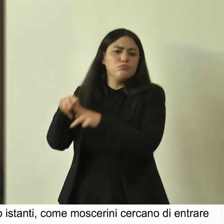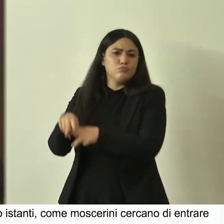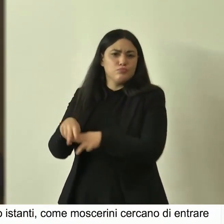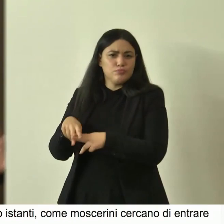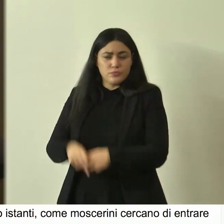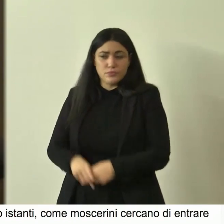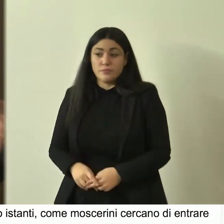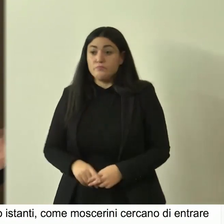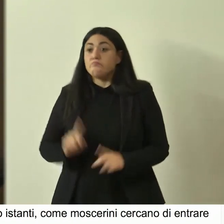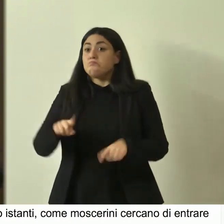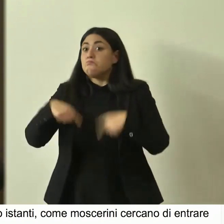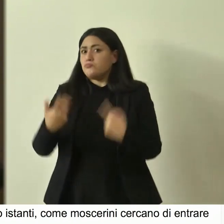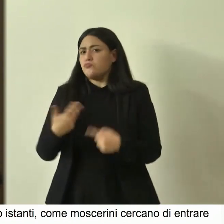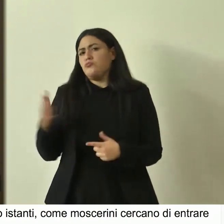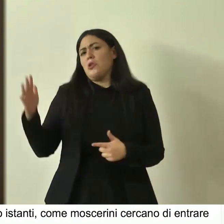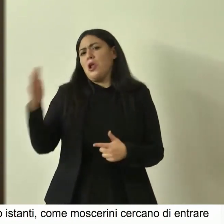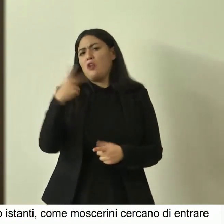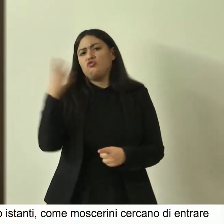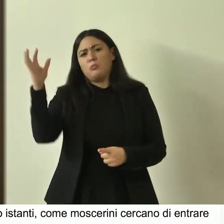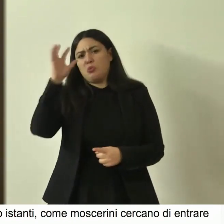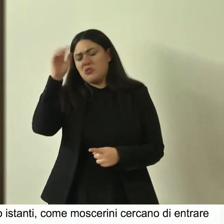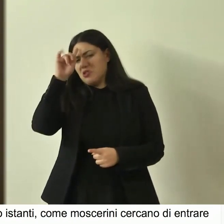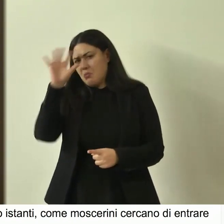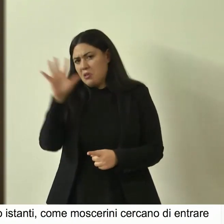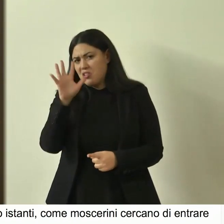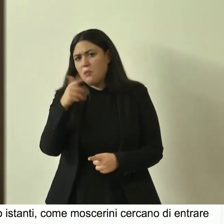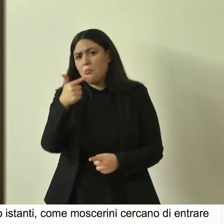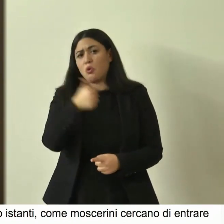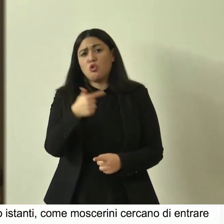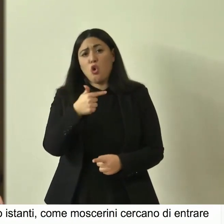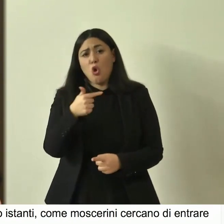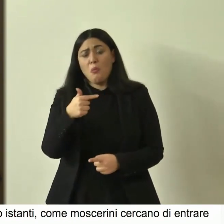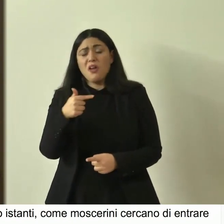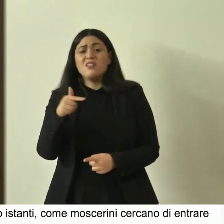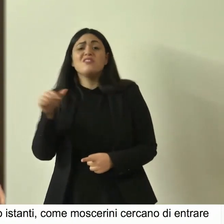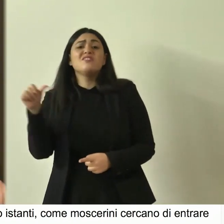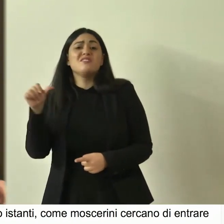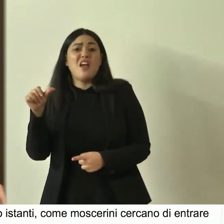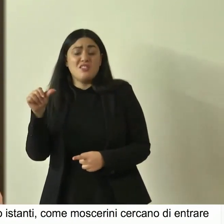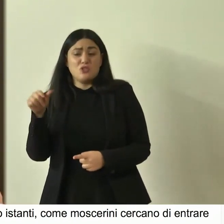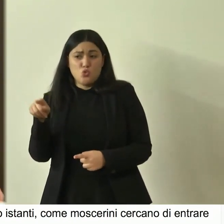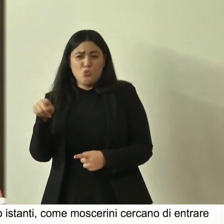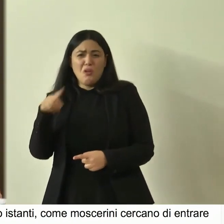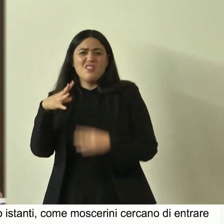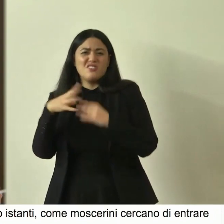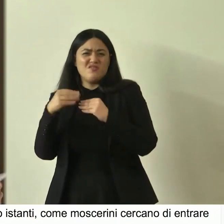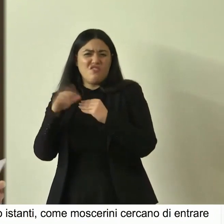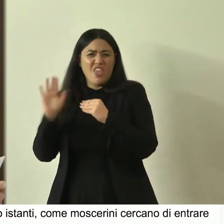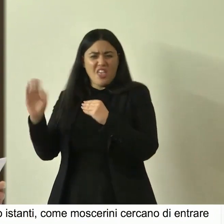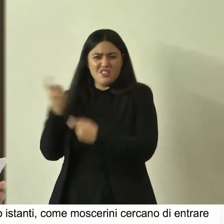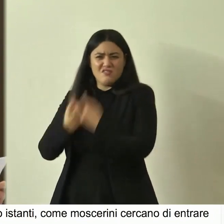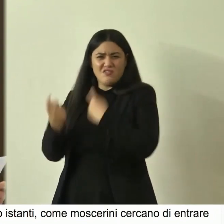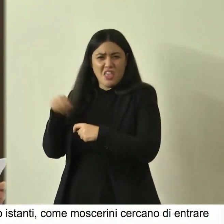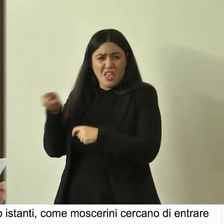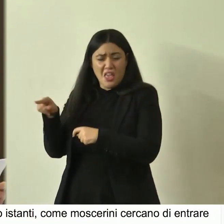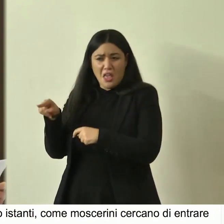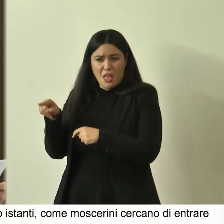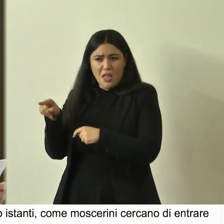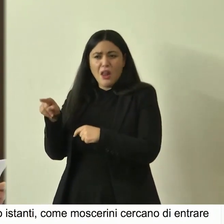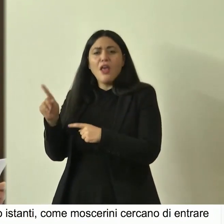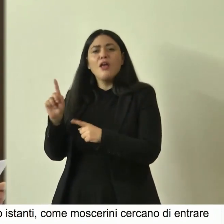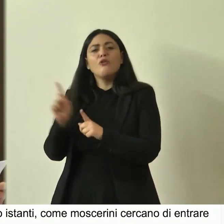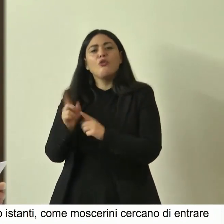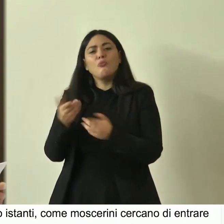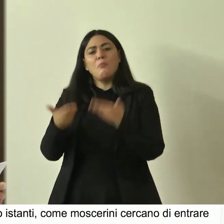e poi ce ne sono altre c'è una poesia per esempio di Thomas Tranströmer svedese che paragona la